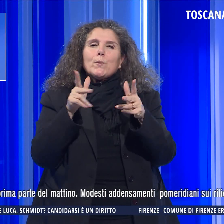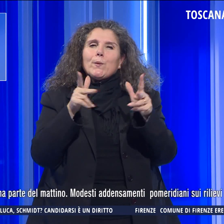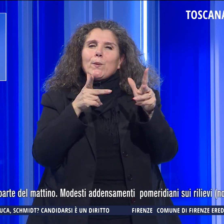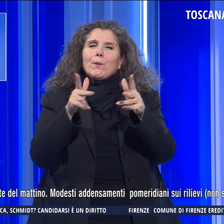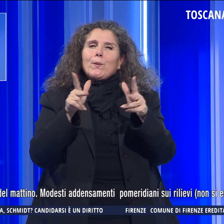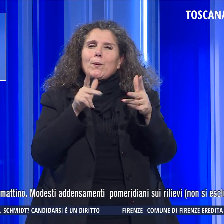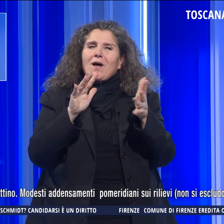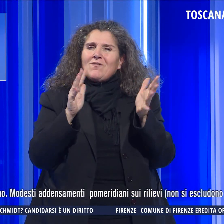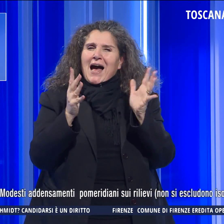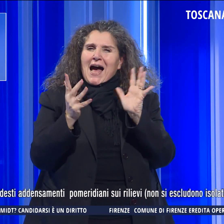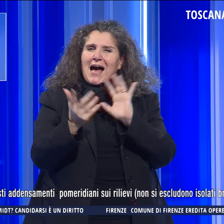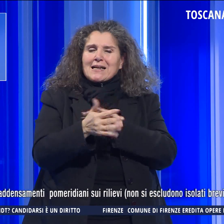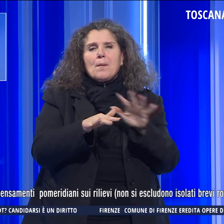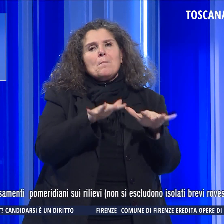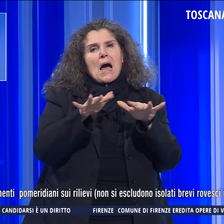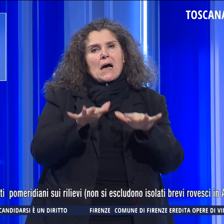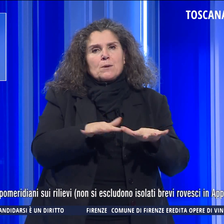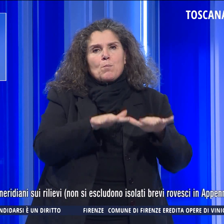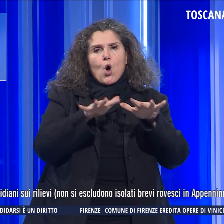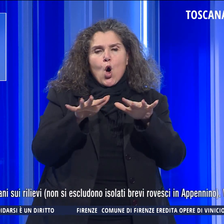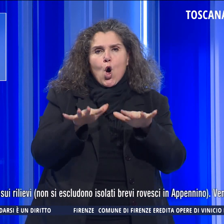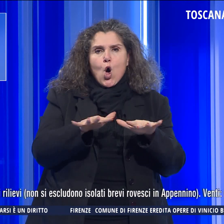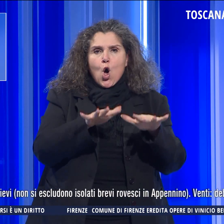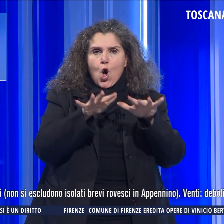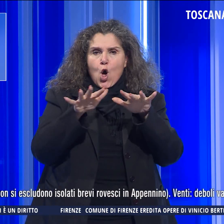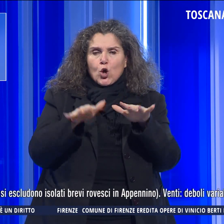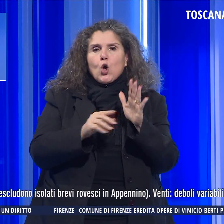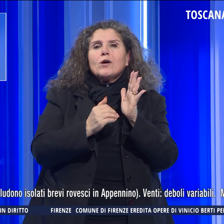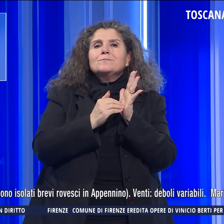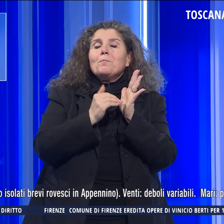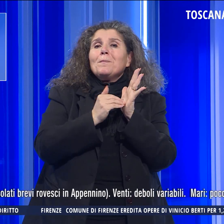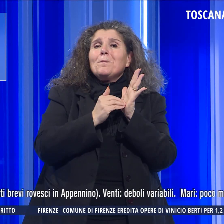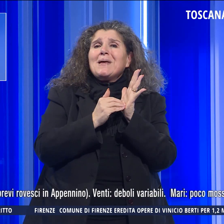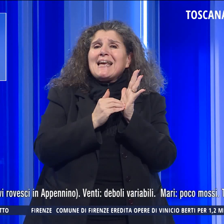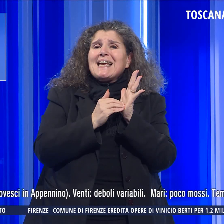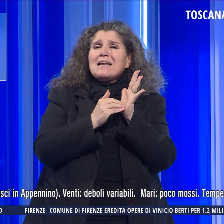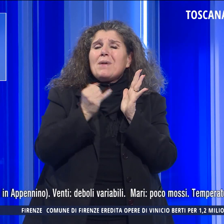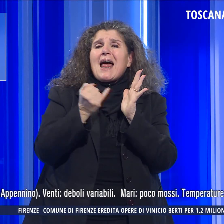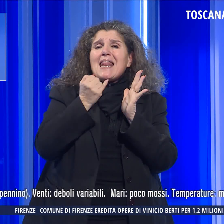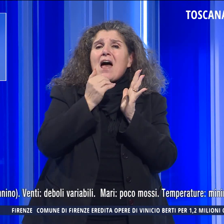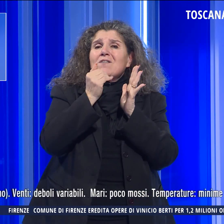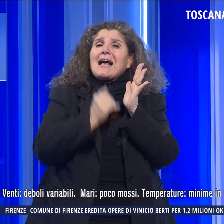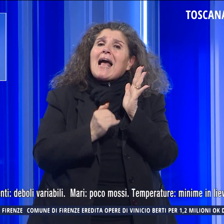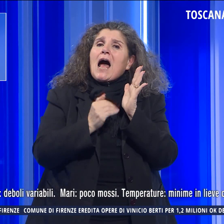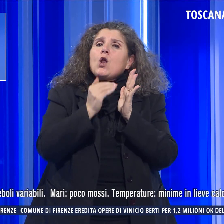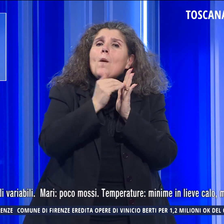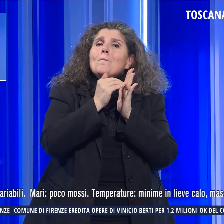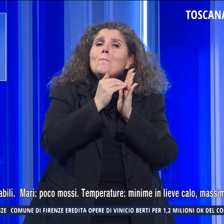i venti sono deboli variabili e i mari poco mossi, mentre le temperature sono le minime in lieve calo,